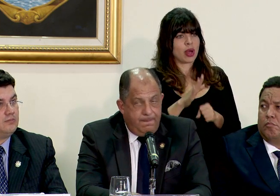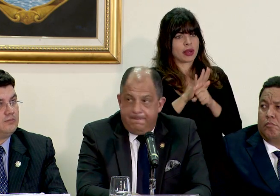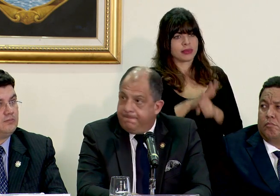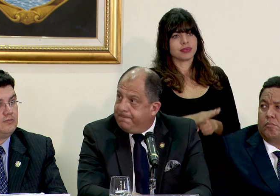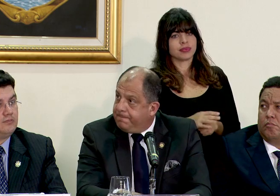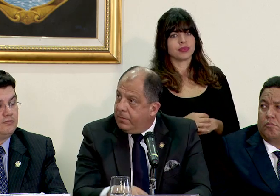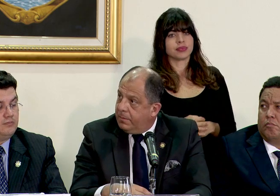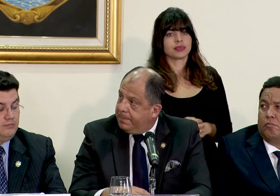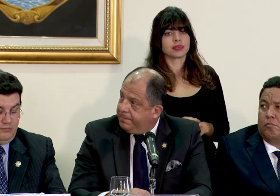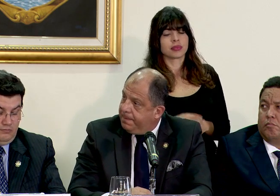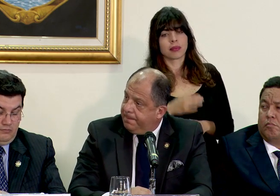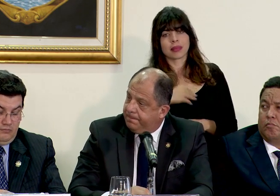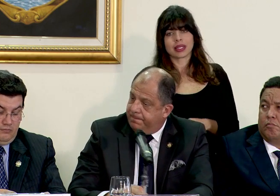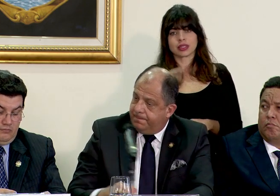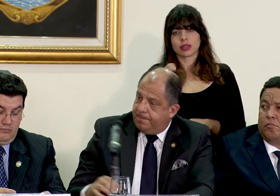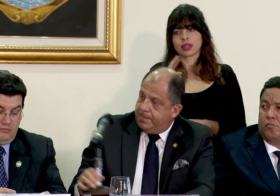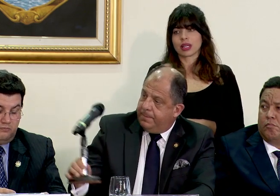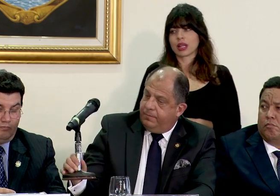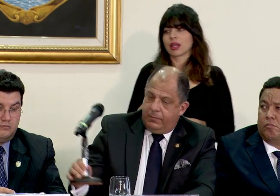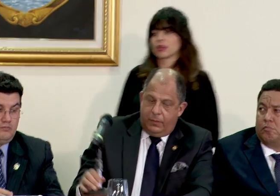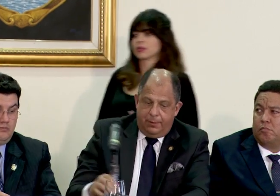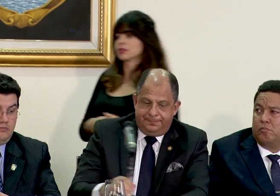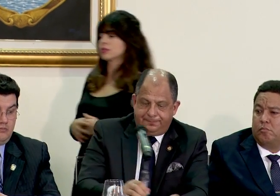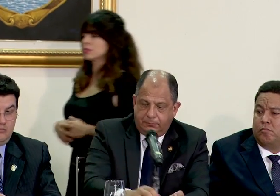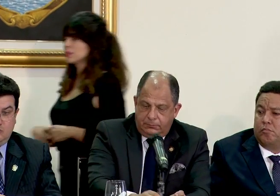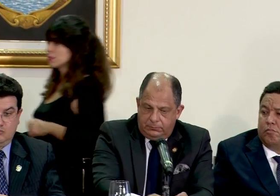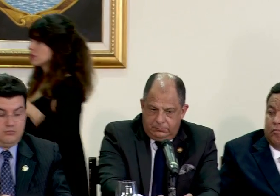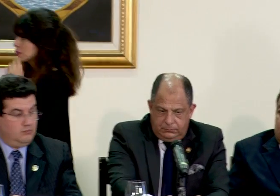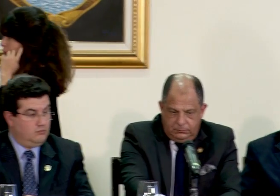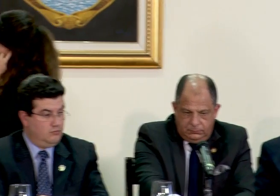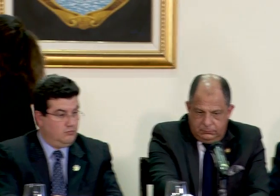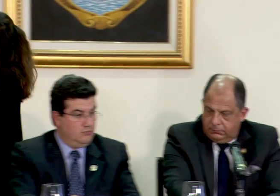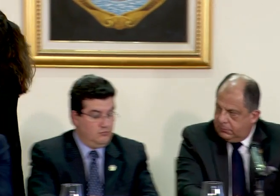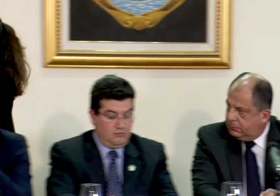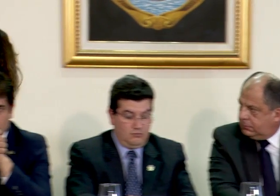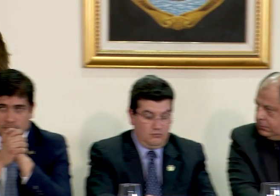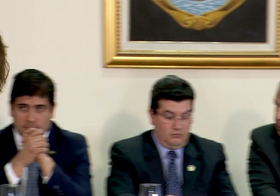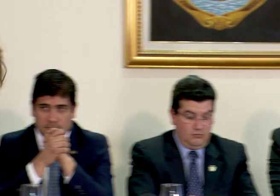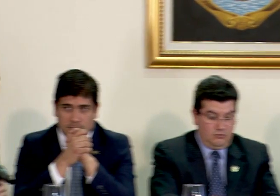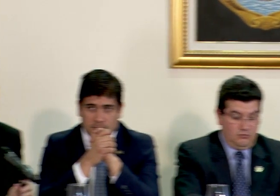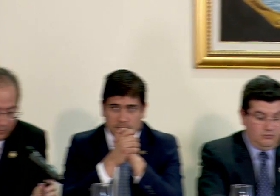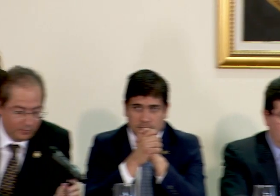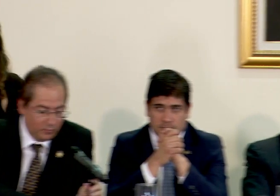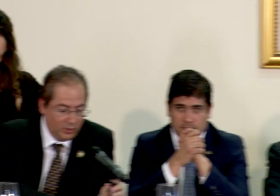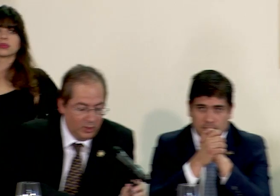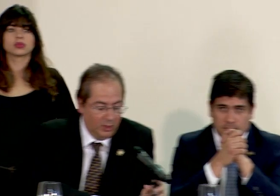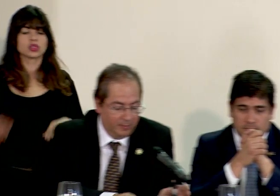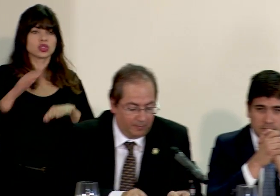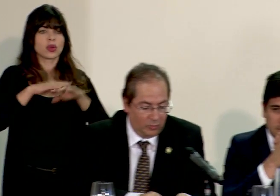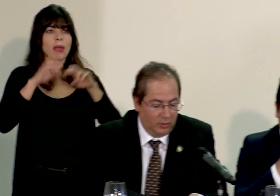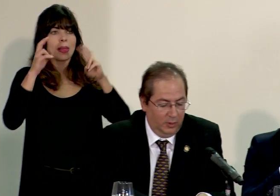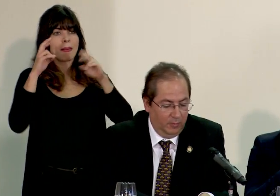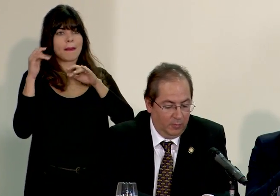Ministro Herrera sobre el tema de los migrantes africanos